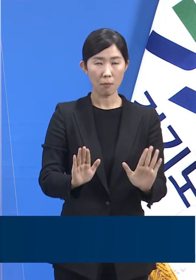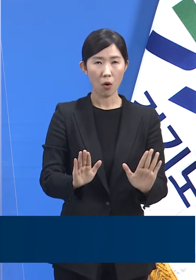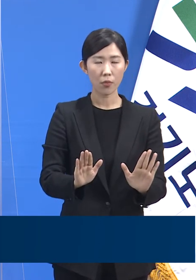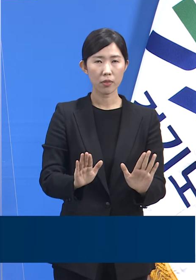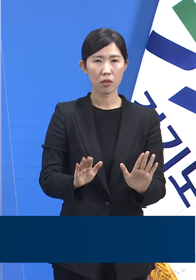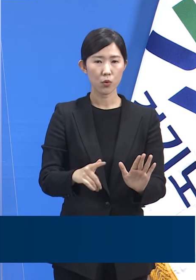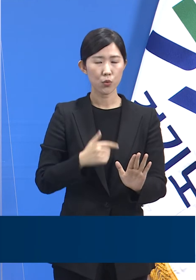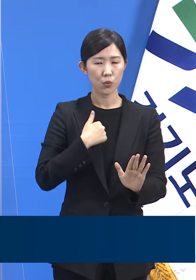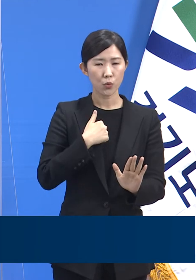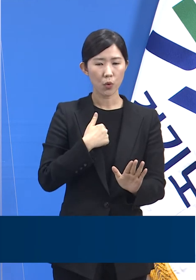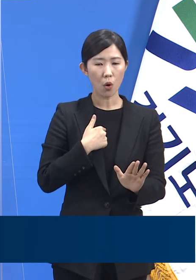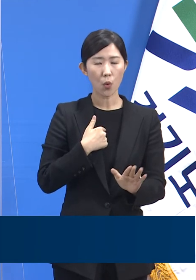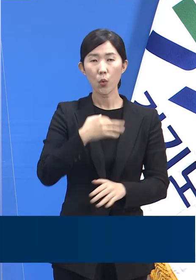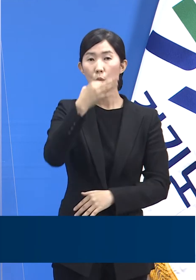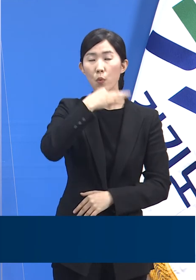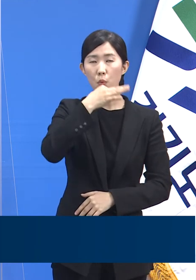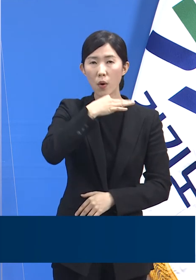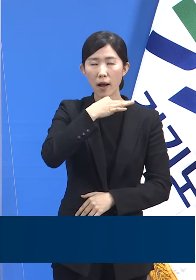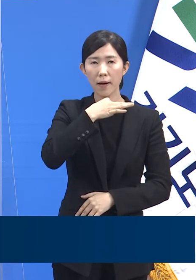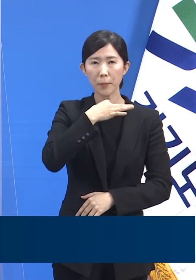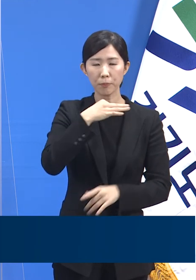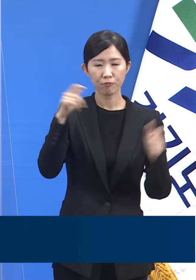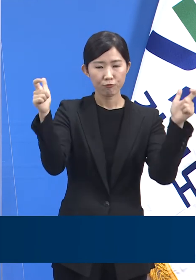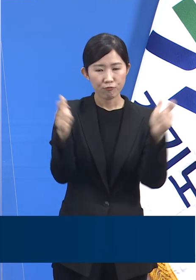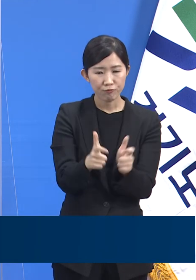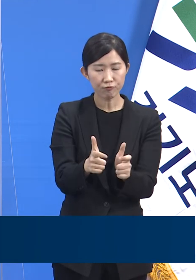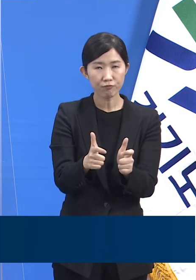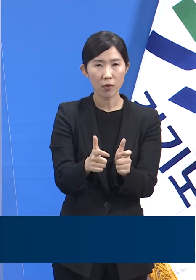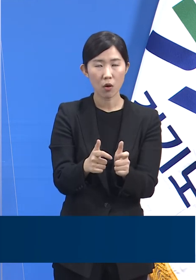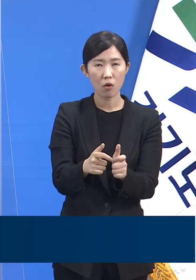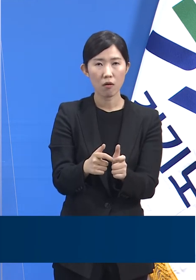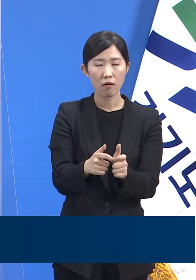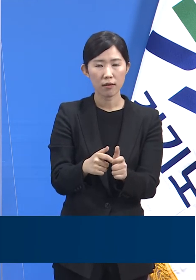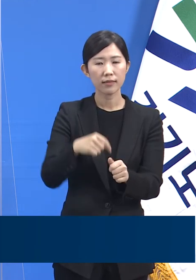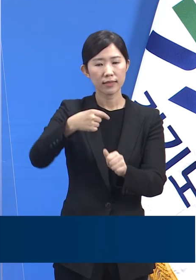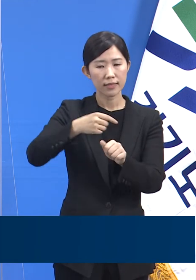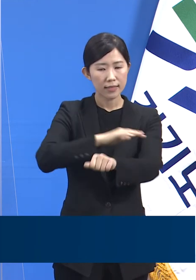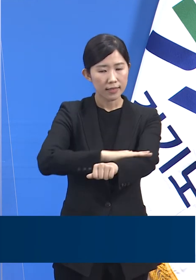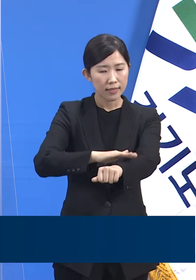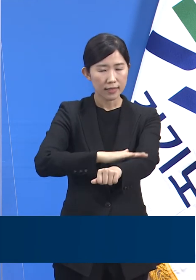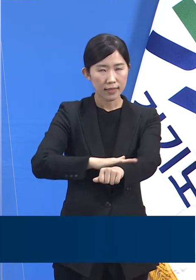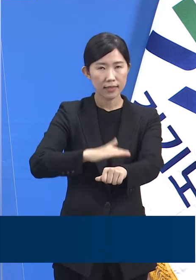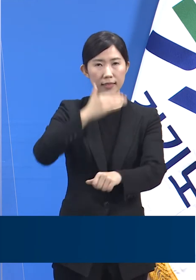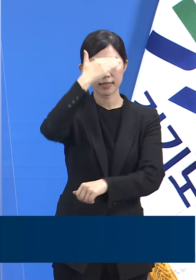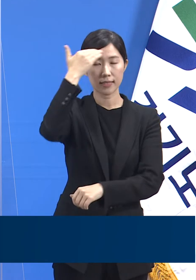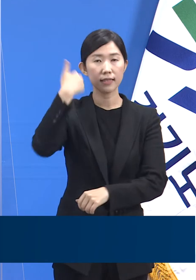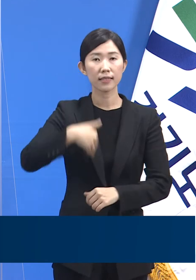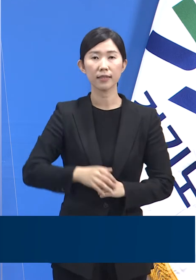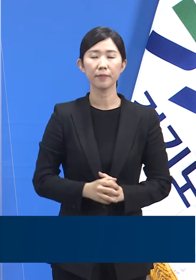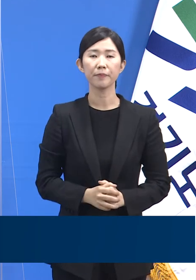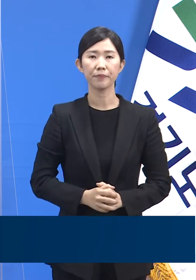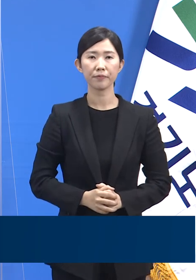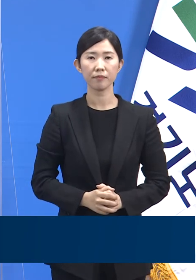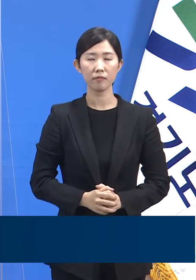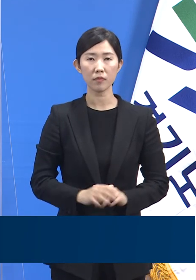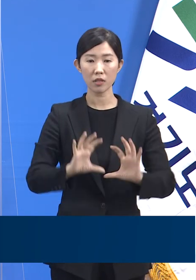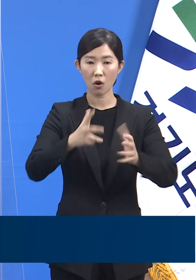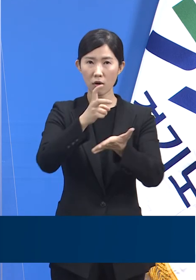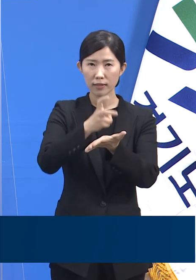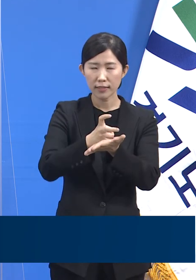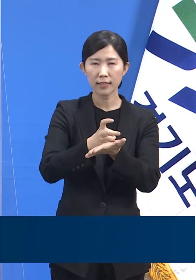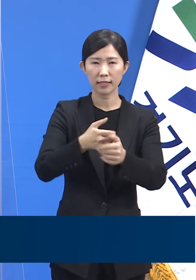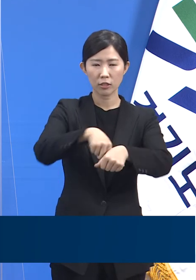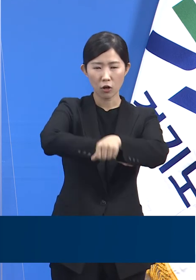다행스럽지만 그것이 사안의 전체가 아님을 잘 알고 있습니다. 적극적인 정책 속에